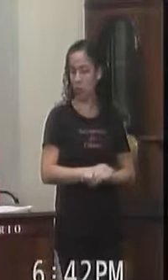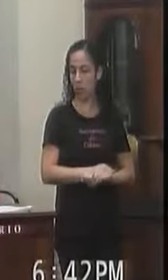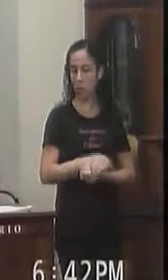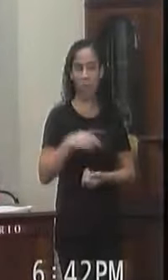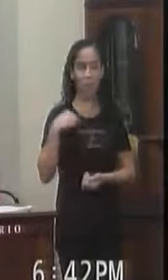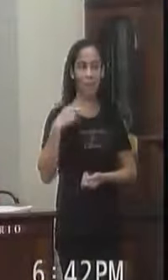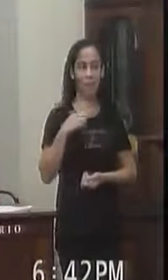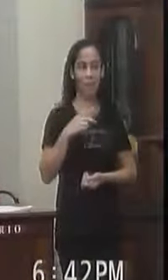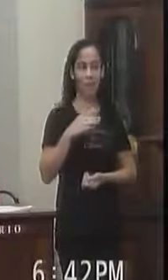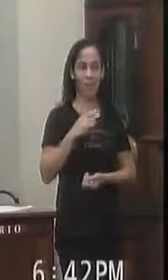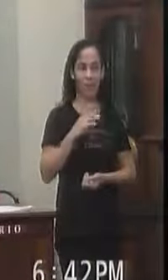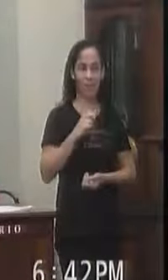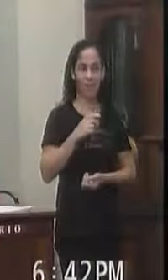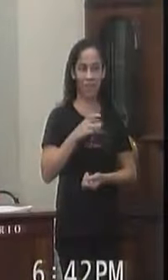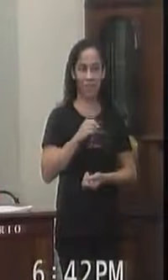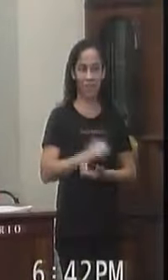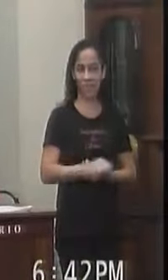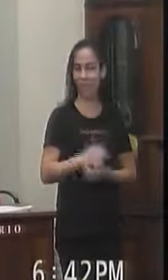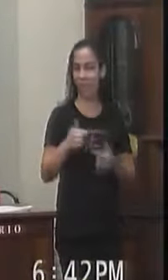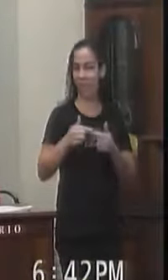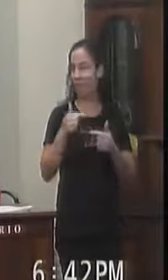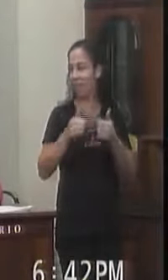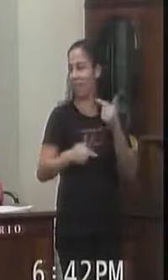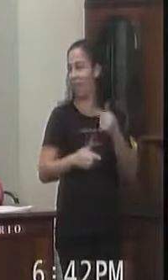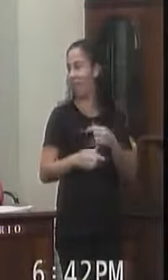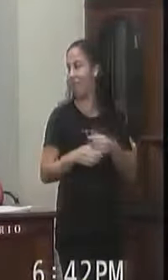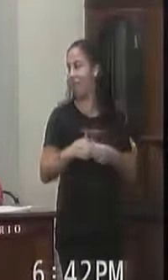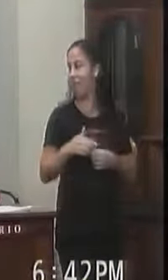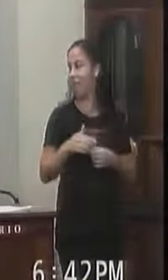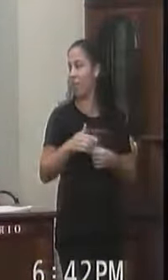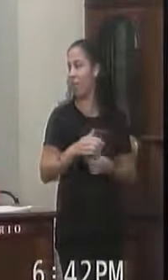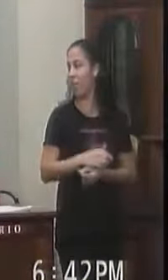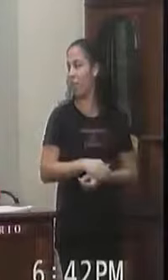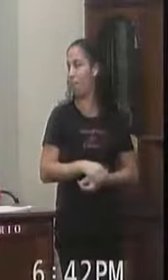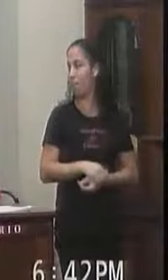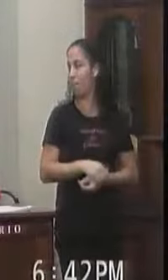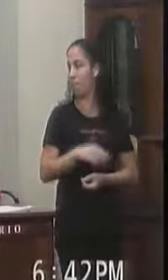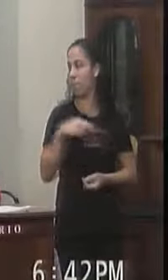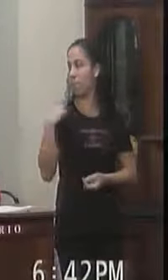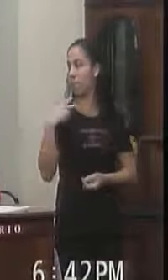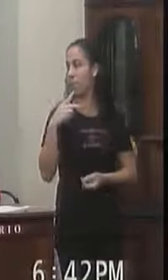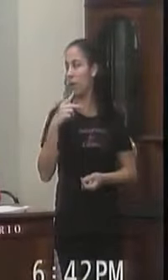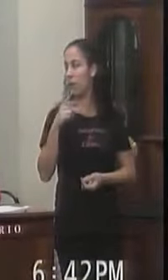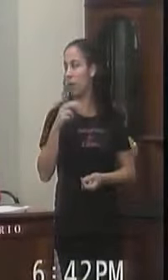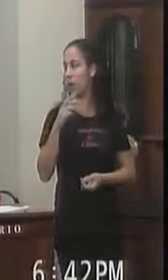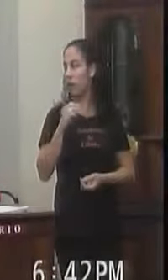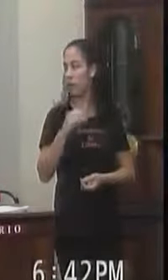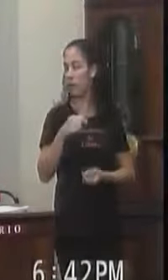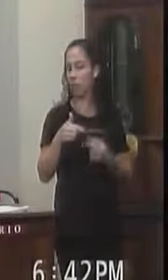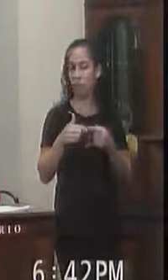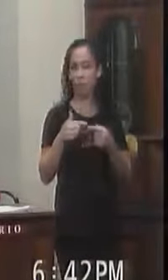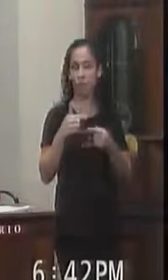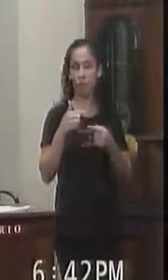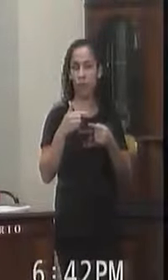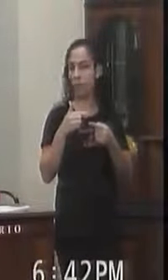Em discussão O requerimento Do novo Vereador Pedro Graça